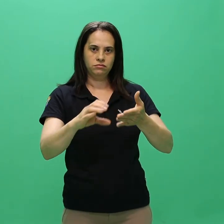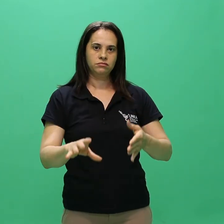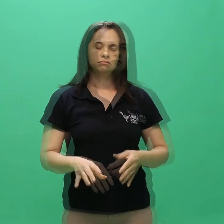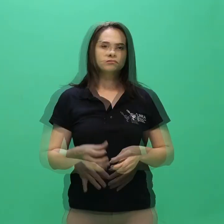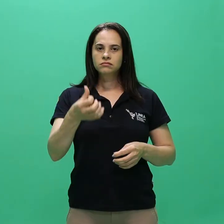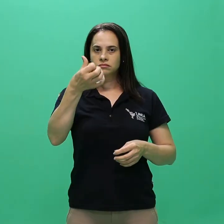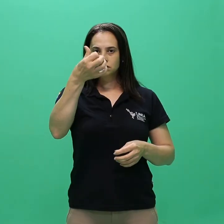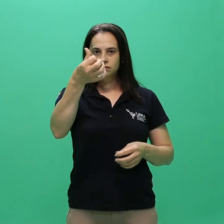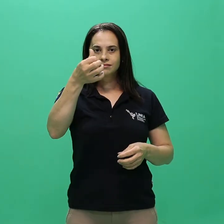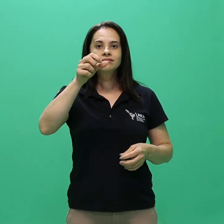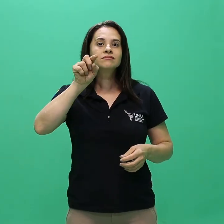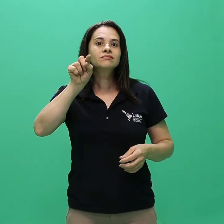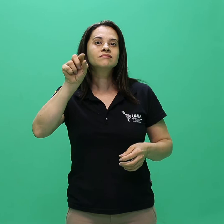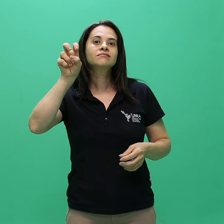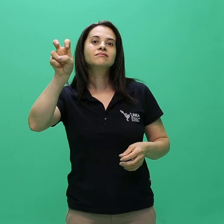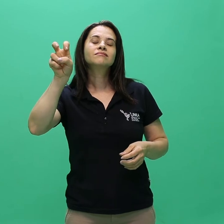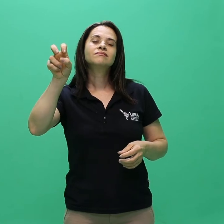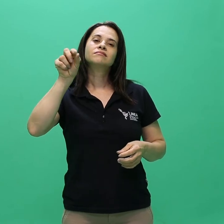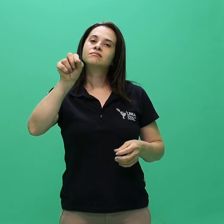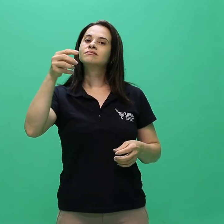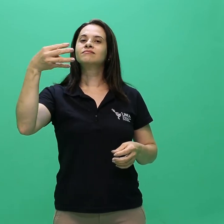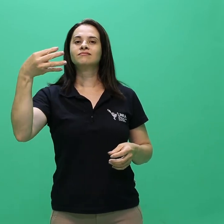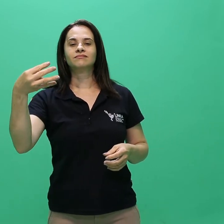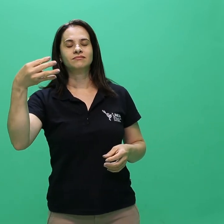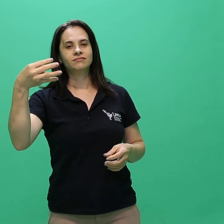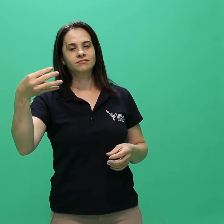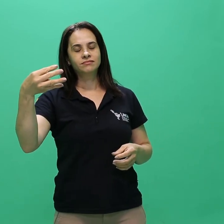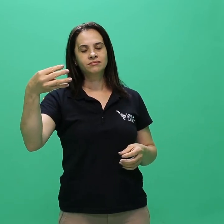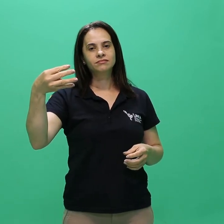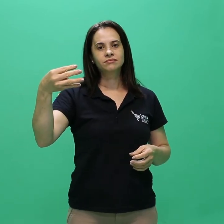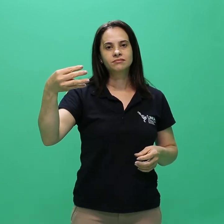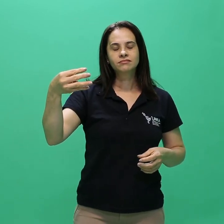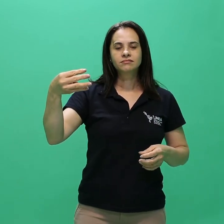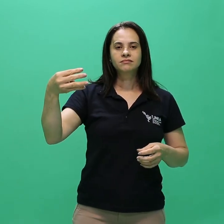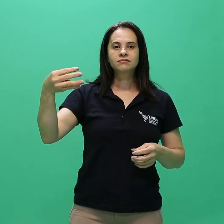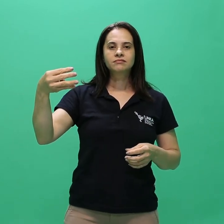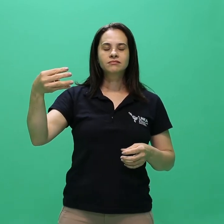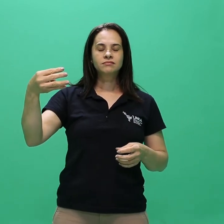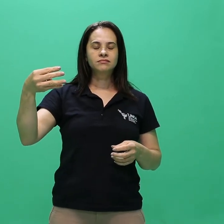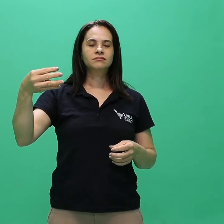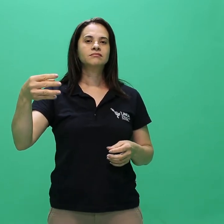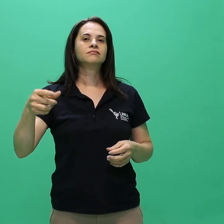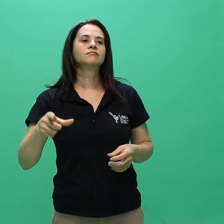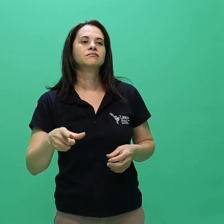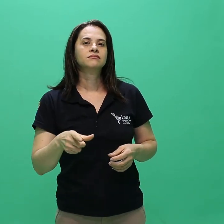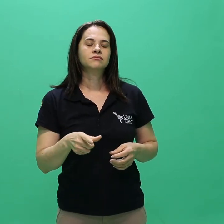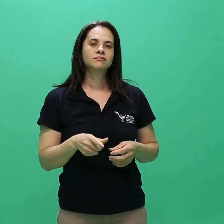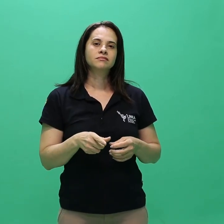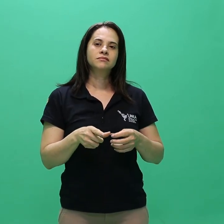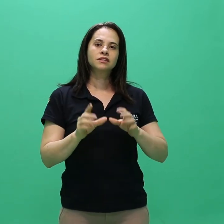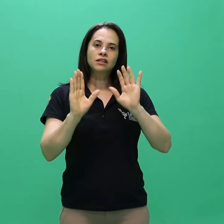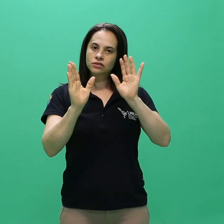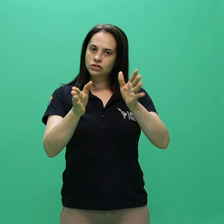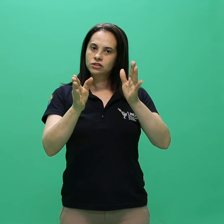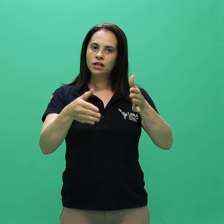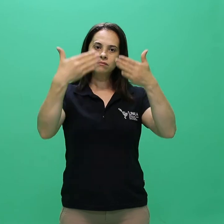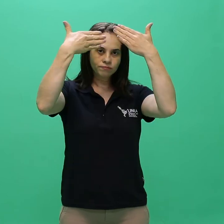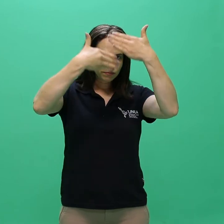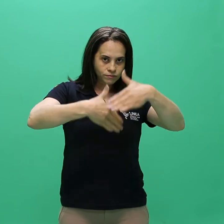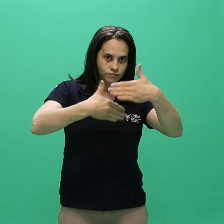6.5.4 Nos casos em que houver a aplicação de prova,